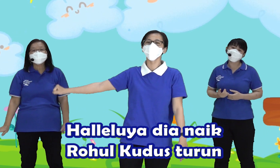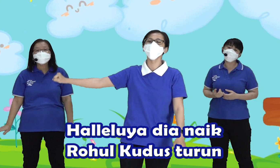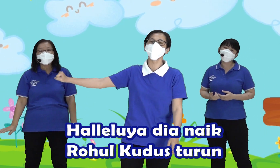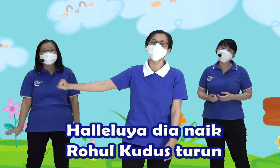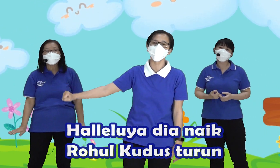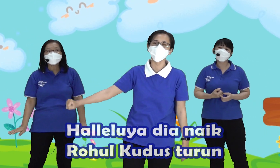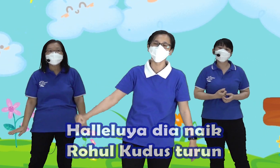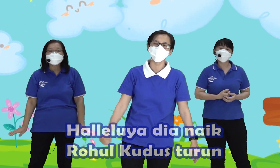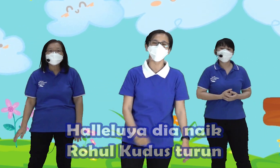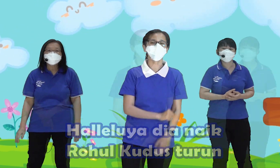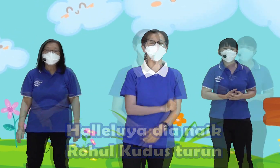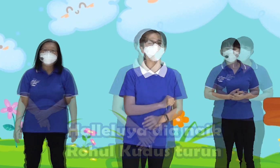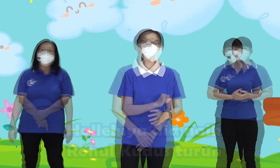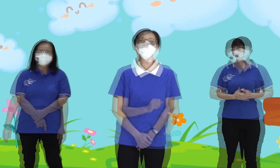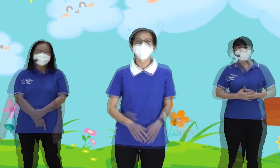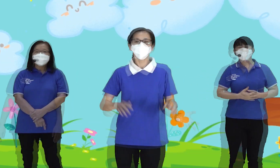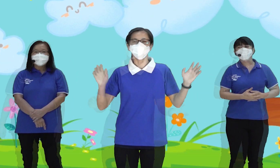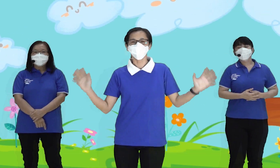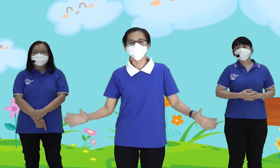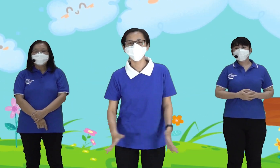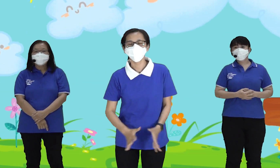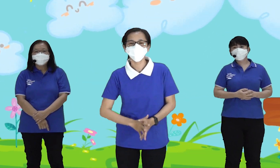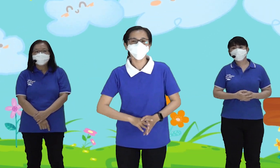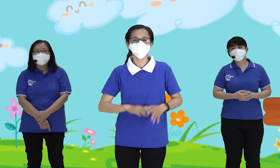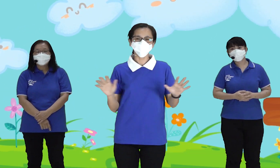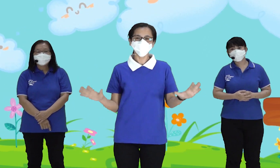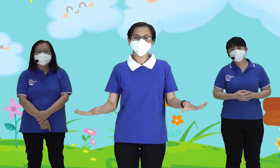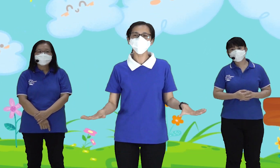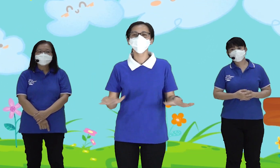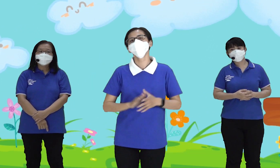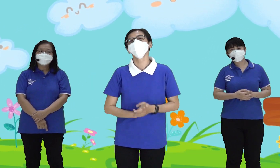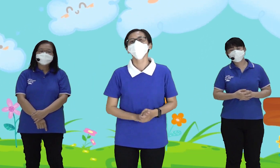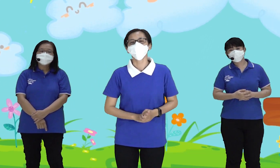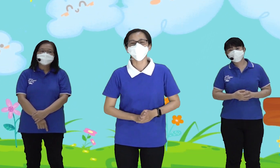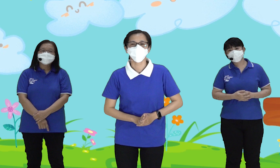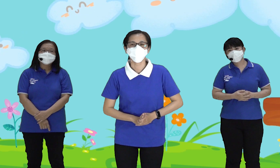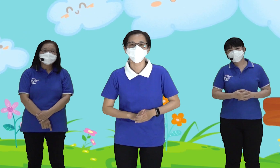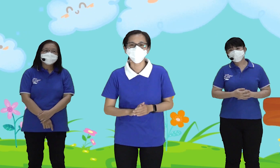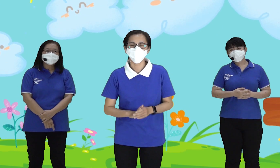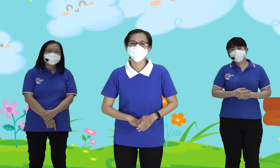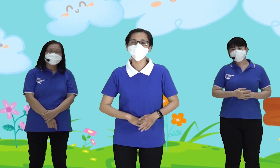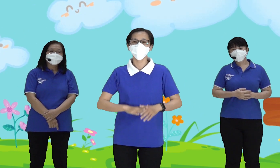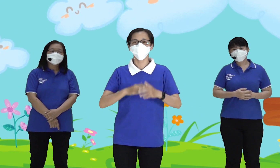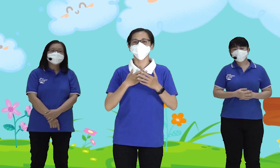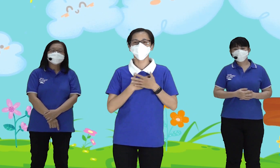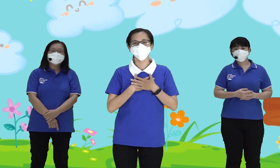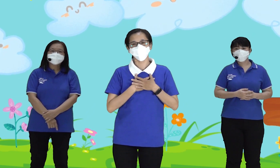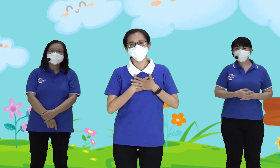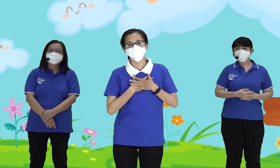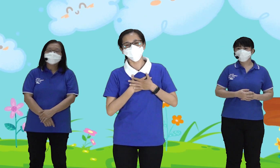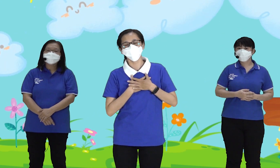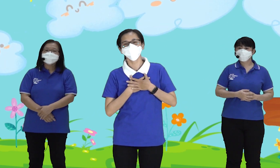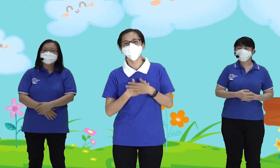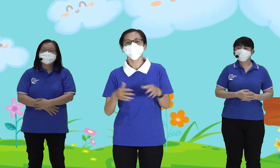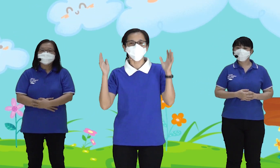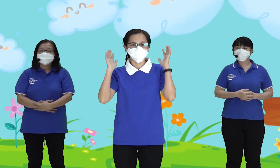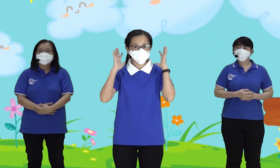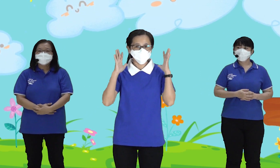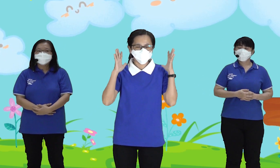turun Anak-anak boleh duduk Mari kita siapkan Kita